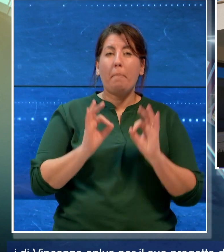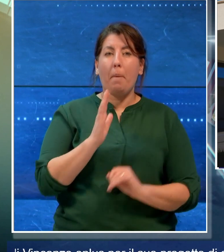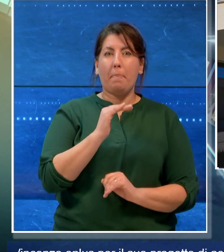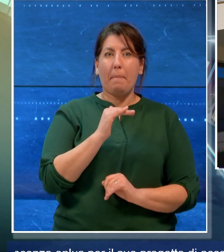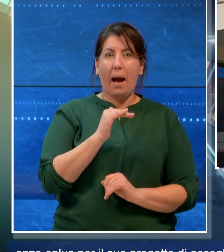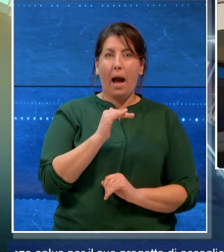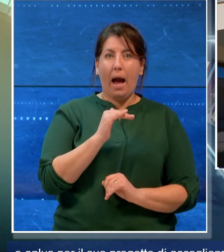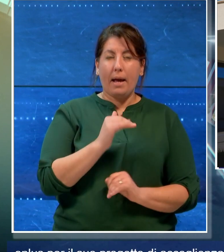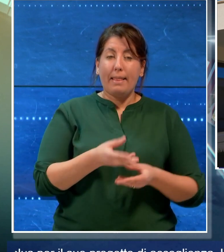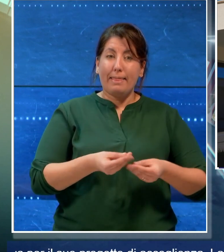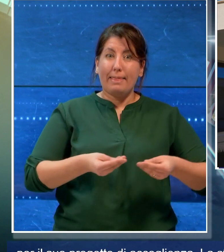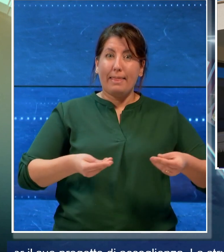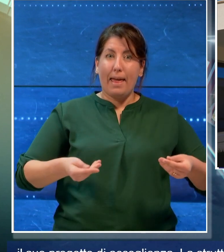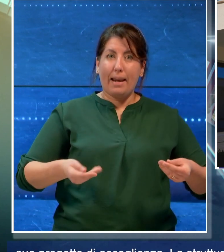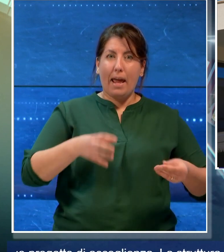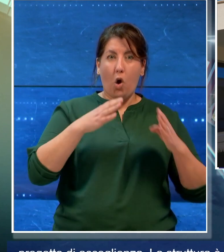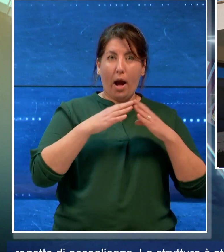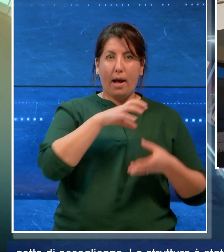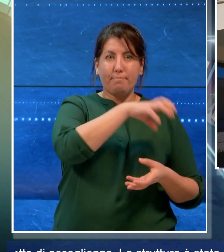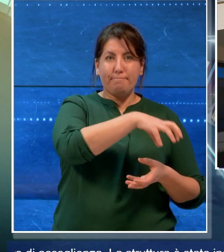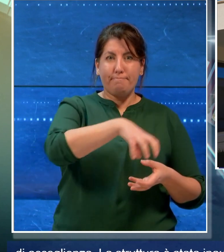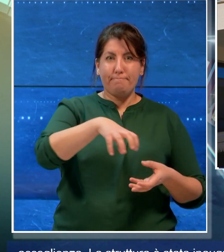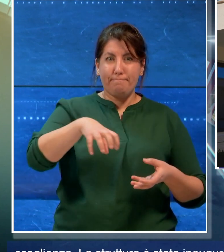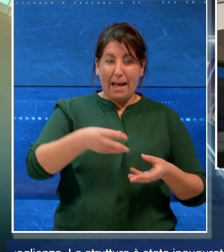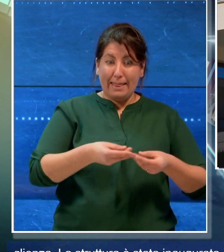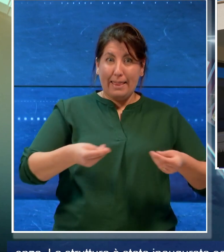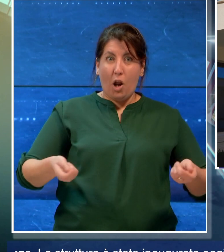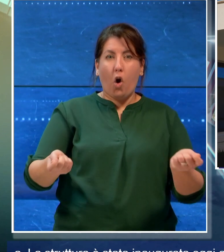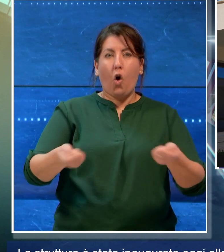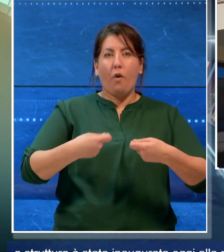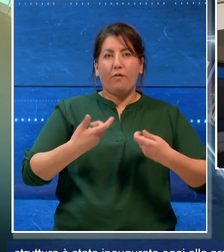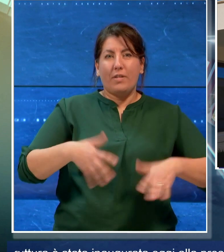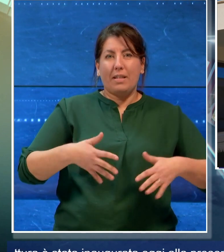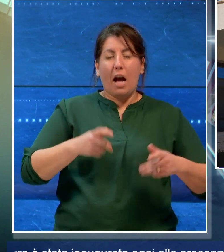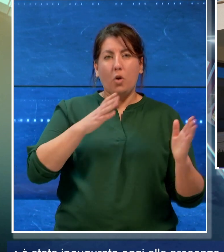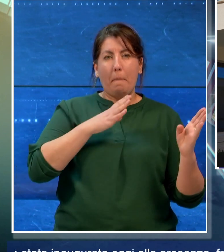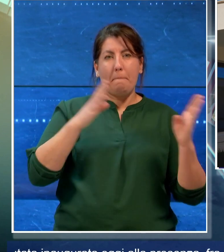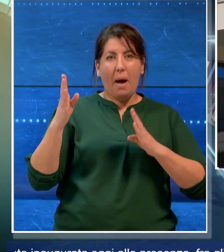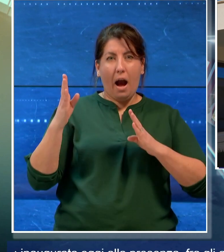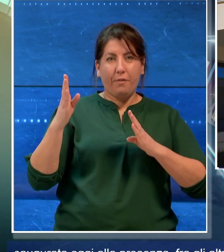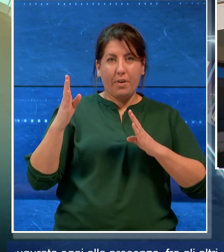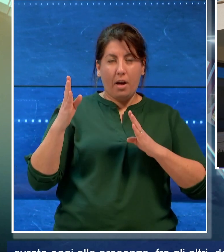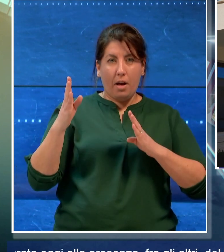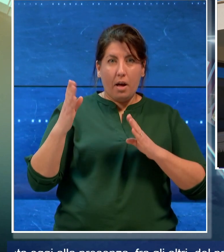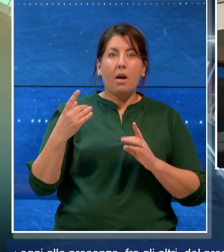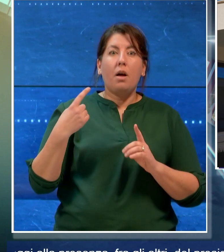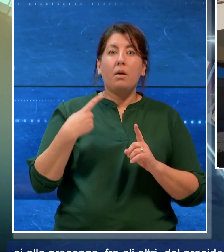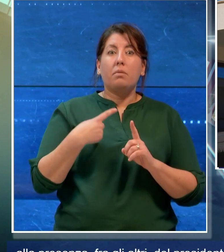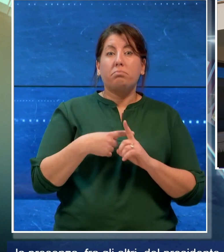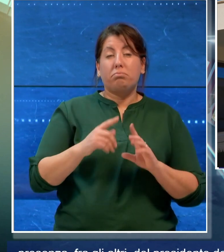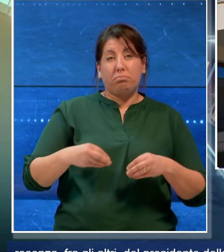di proprietà comunale confiscato alla mafia e concesso nel